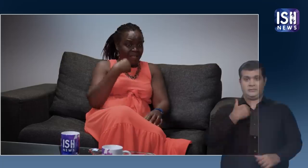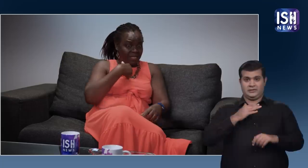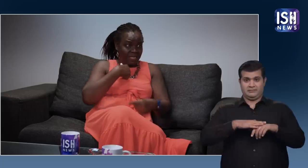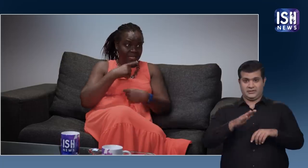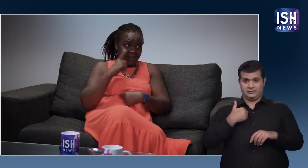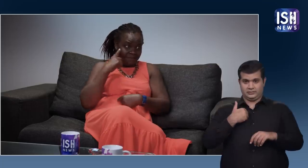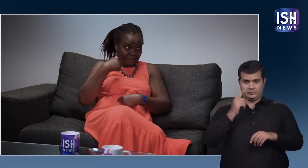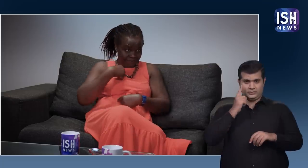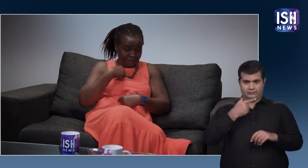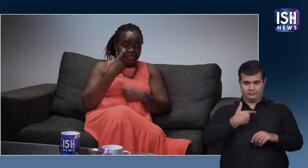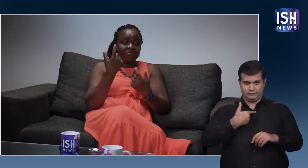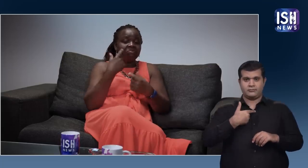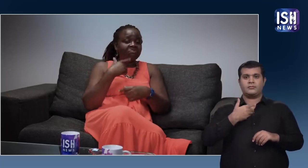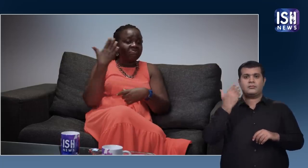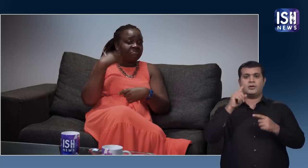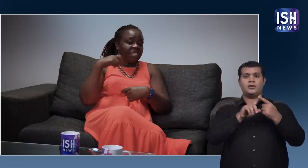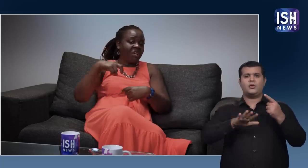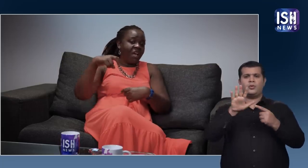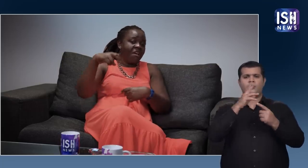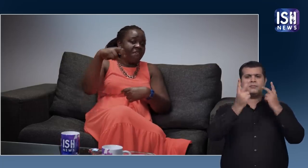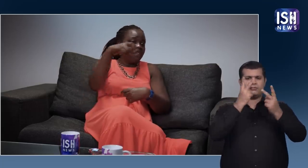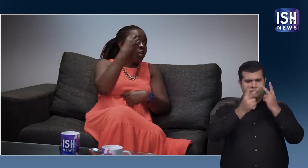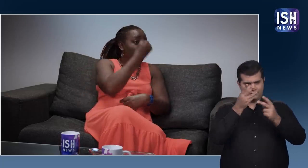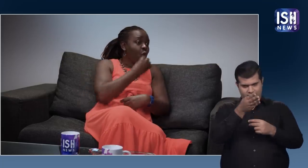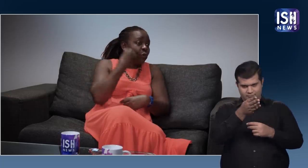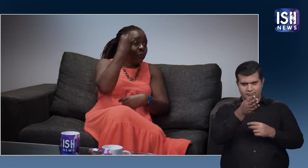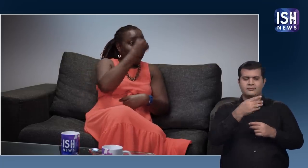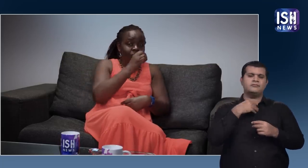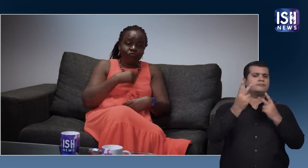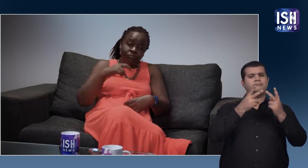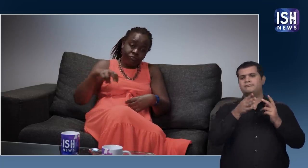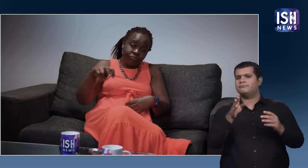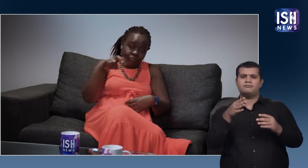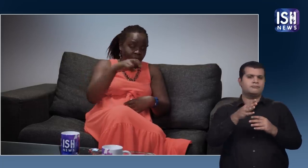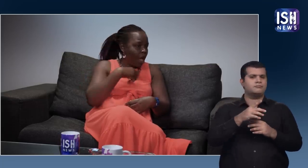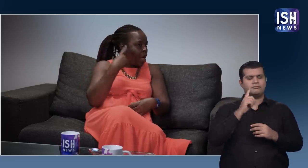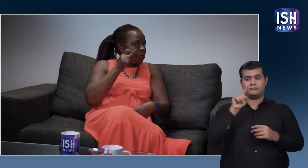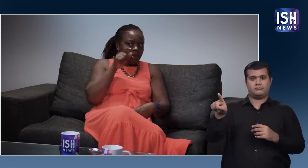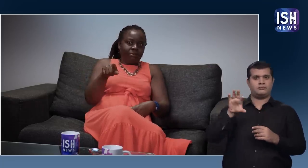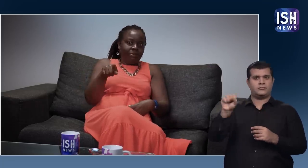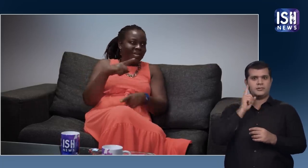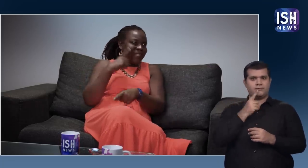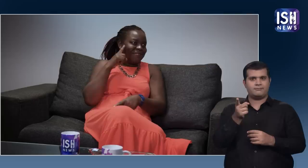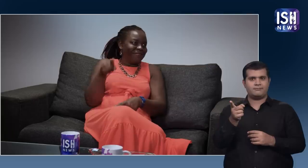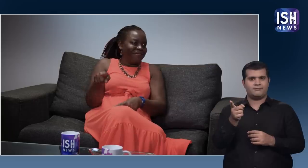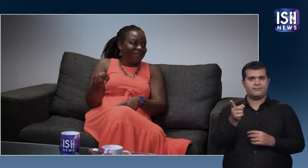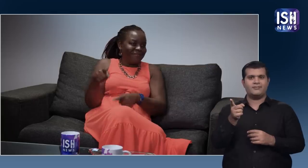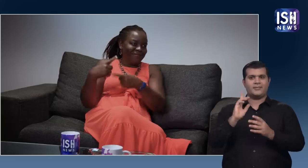एक डेफ व्यक्ति होने के नाते मैंने पूरे योरोप की यात्रा की है मैंने हमेशा deaf यक्त्यों को साइन करते देखा